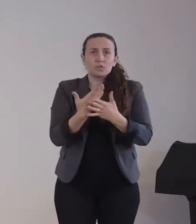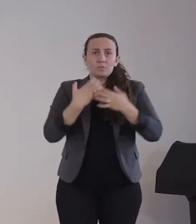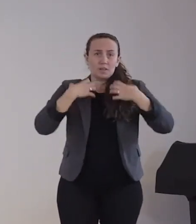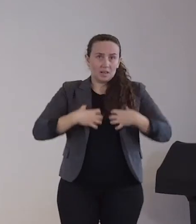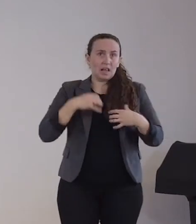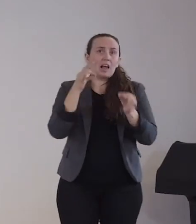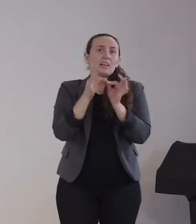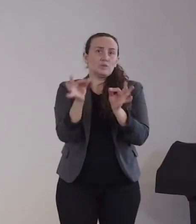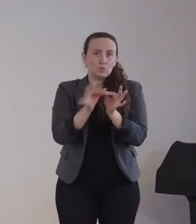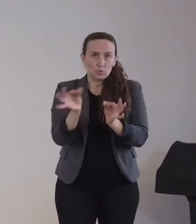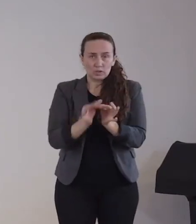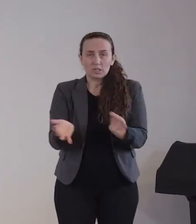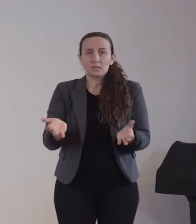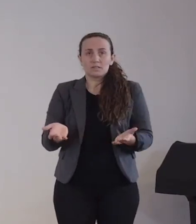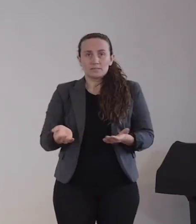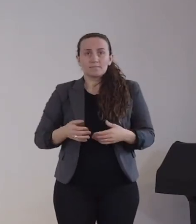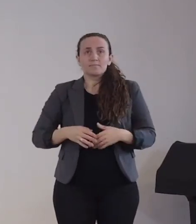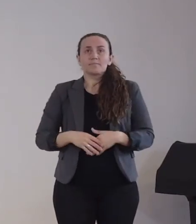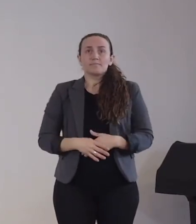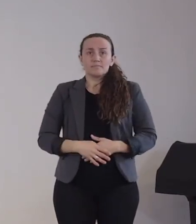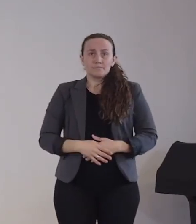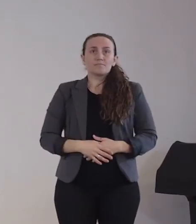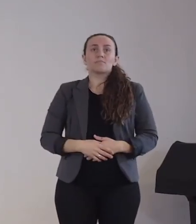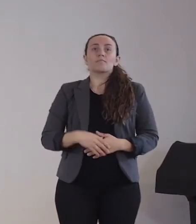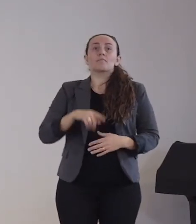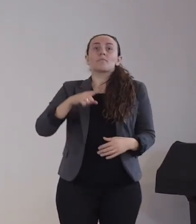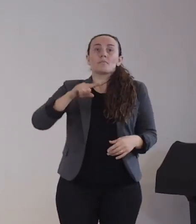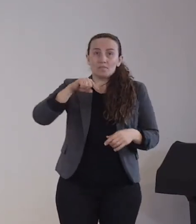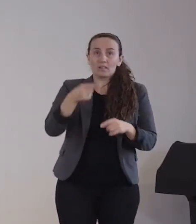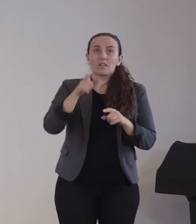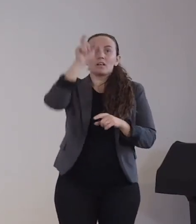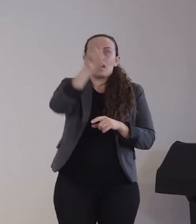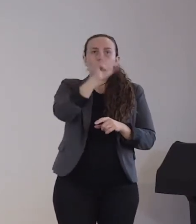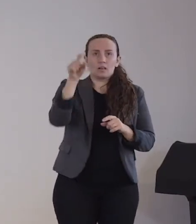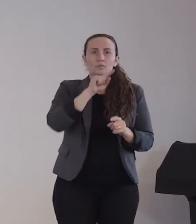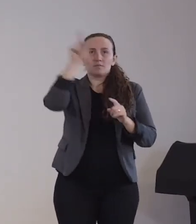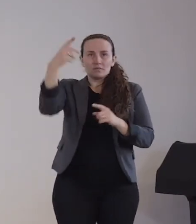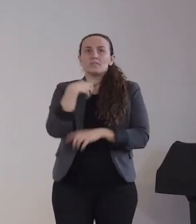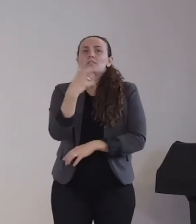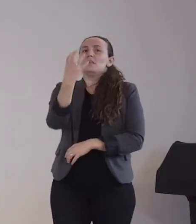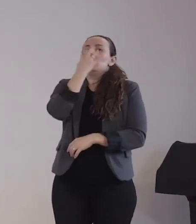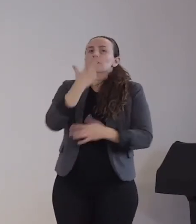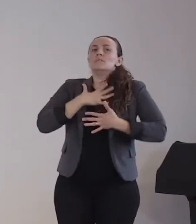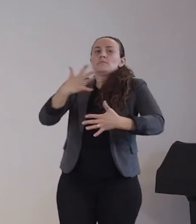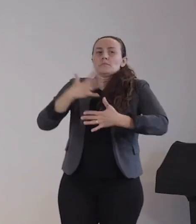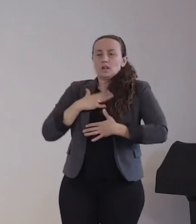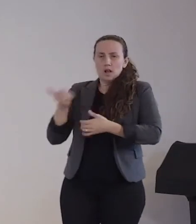beatmungspflichtigen Patienten. Das zweithäufigste Auftreten sind